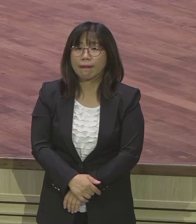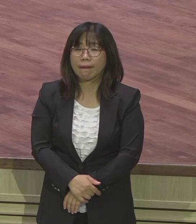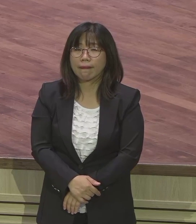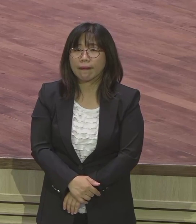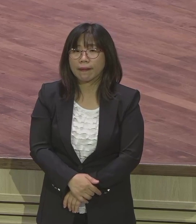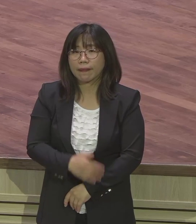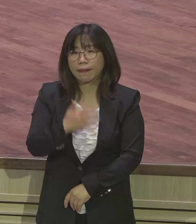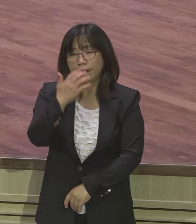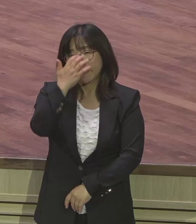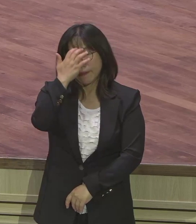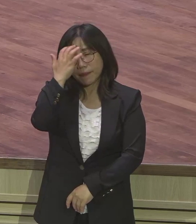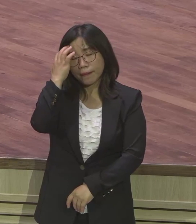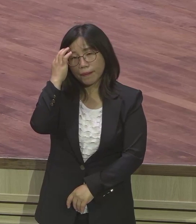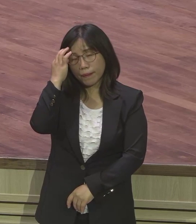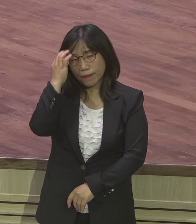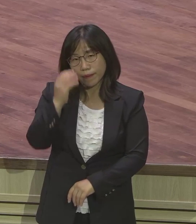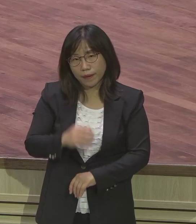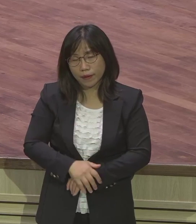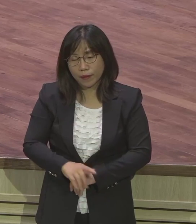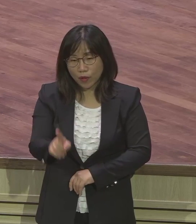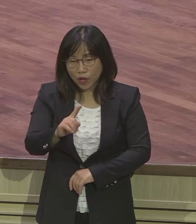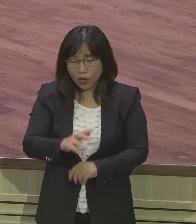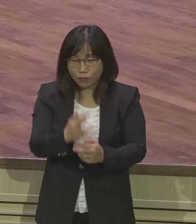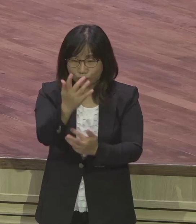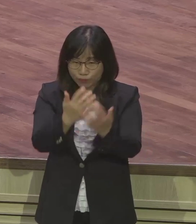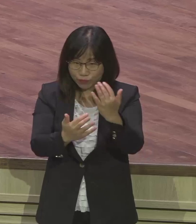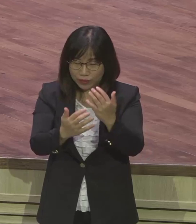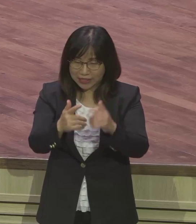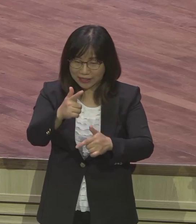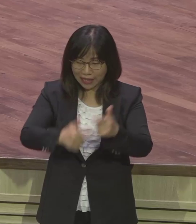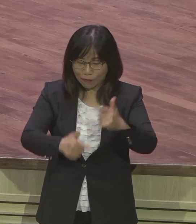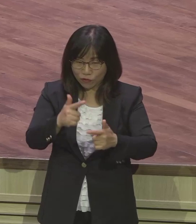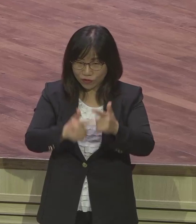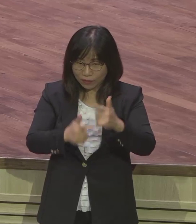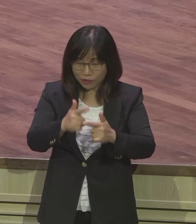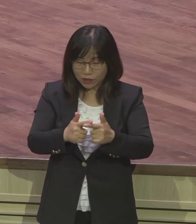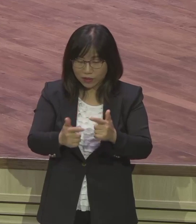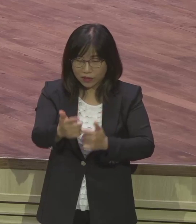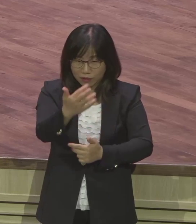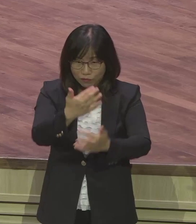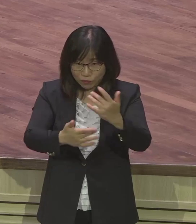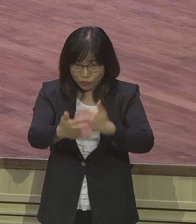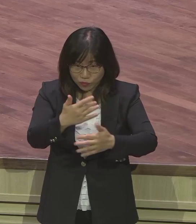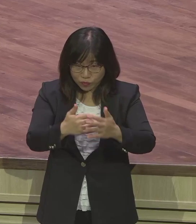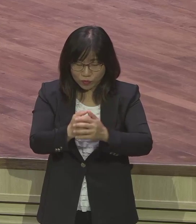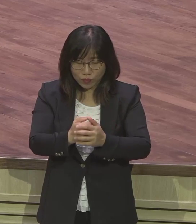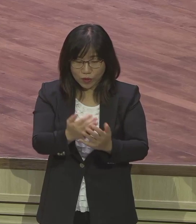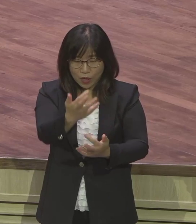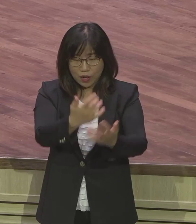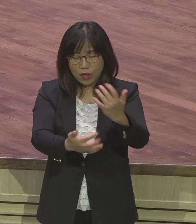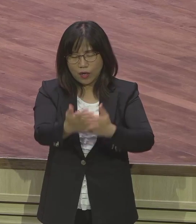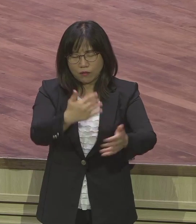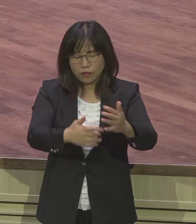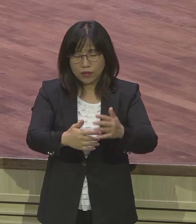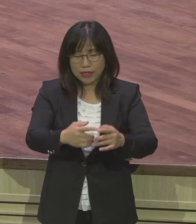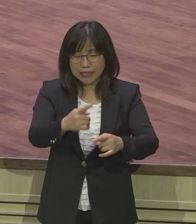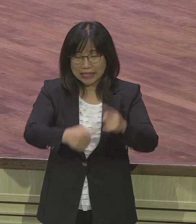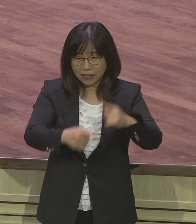붓고 있는 장작 때문에도요 장작 하나씩 던져버리면 금방 없어져 버려요 금방 다 꺼져 버려요 다